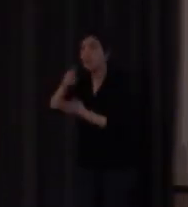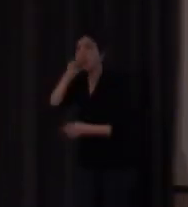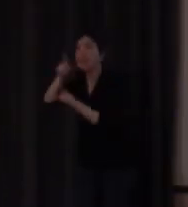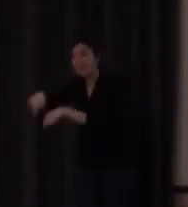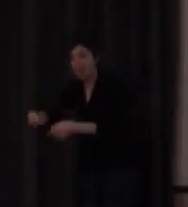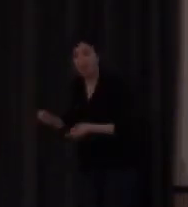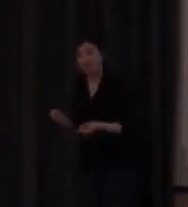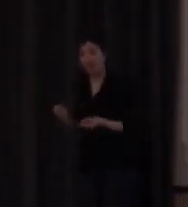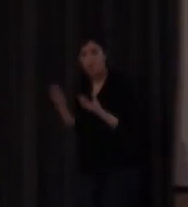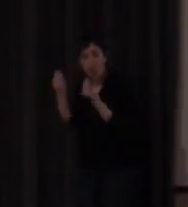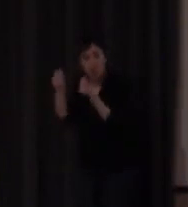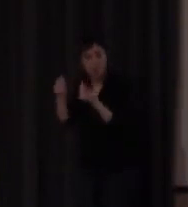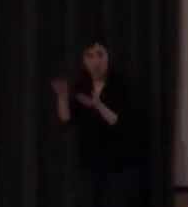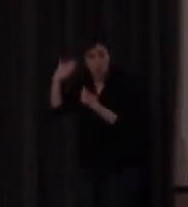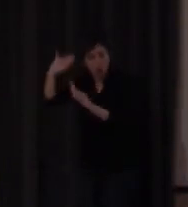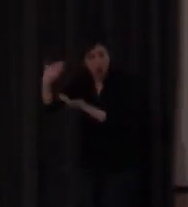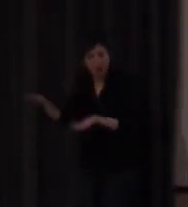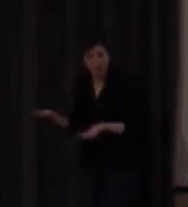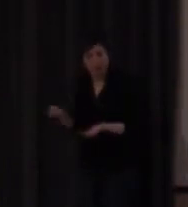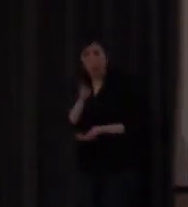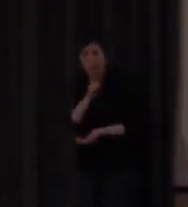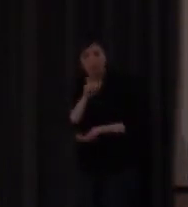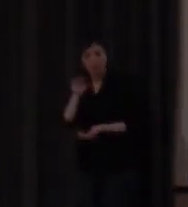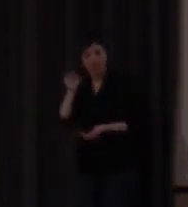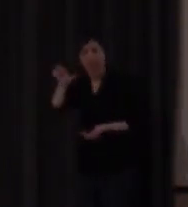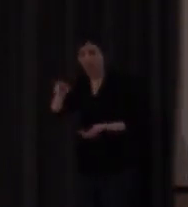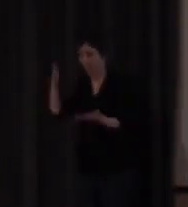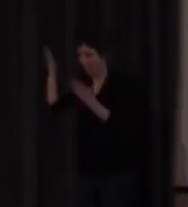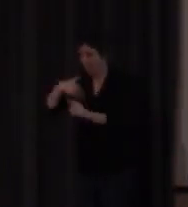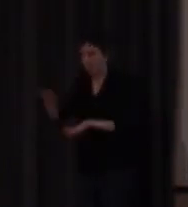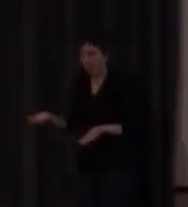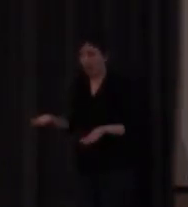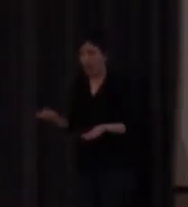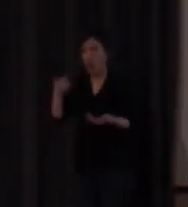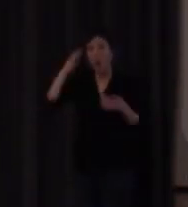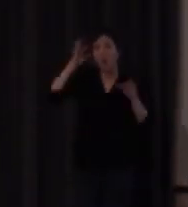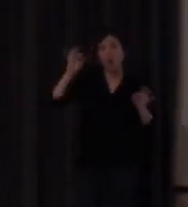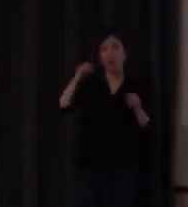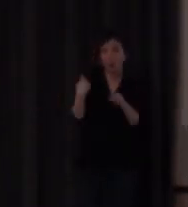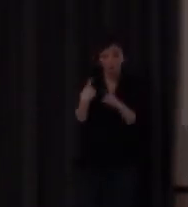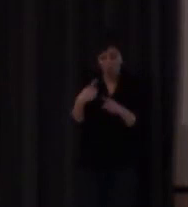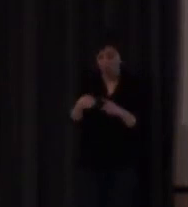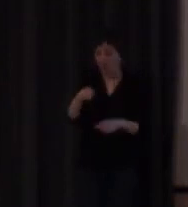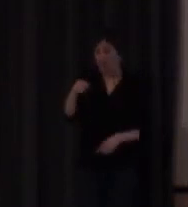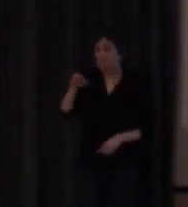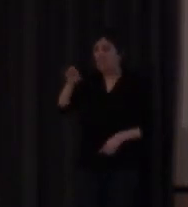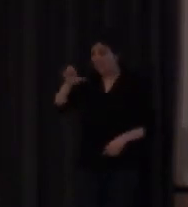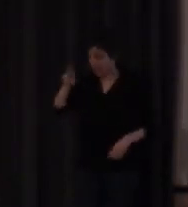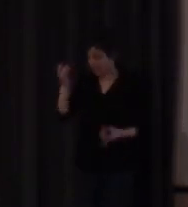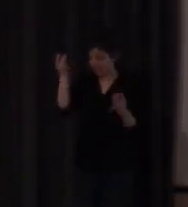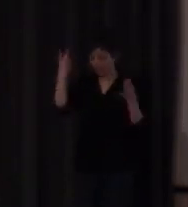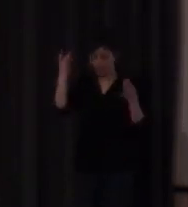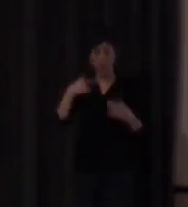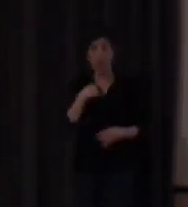que no tienen copula que las que lo tienen y la razón es simple la copula realmente tiene un fin inútil yo le puedo decir a alguien